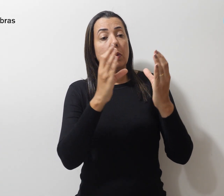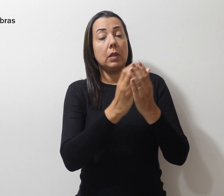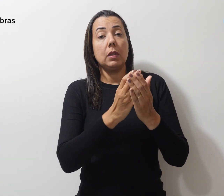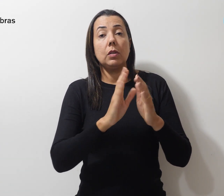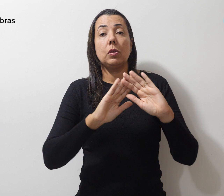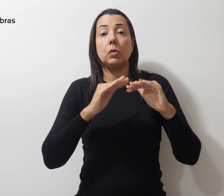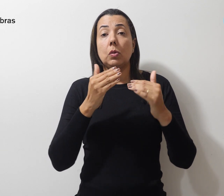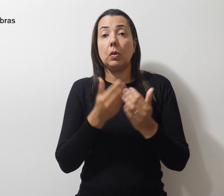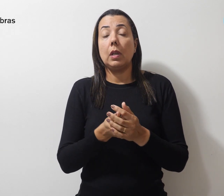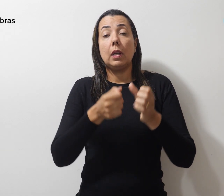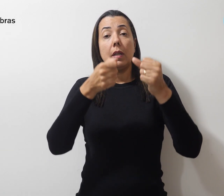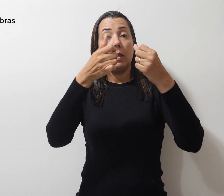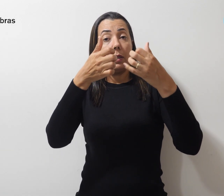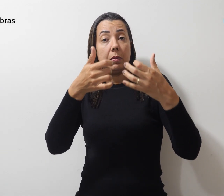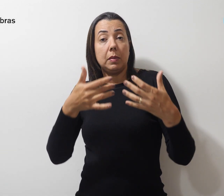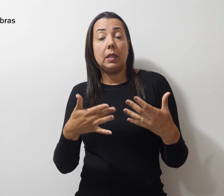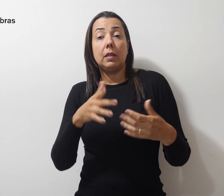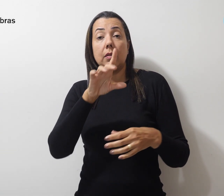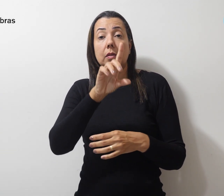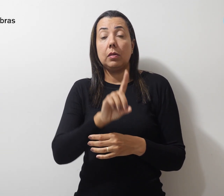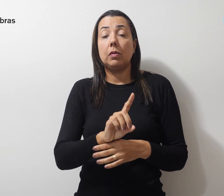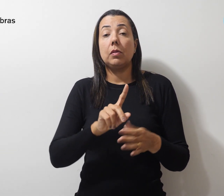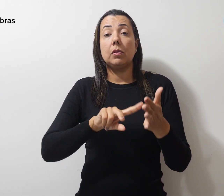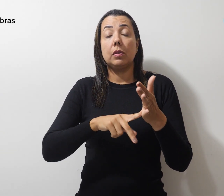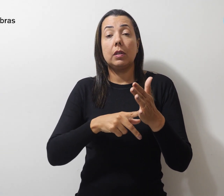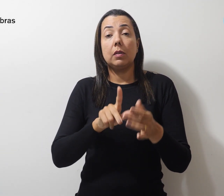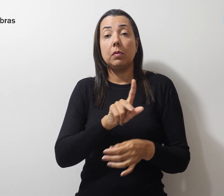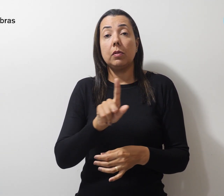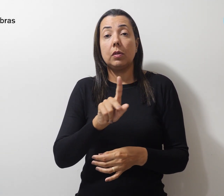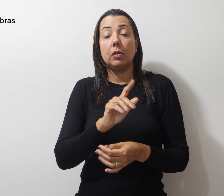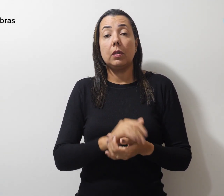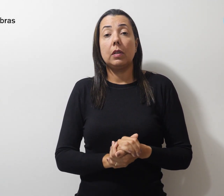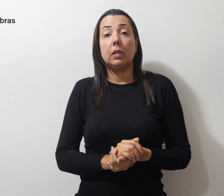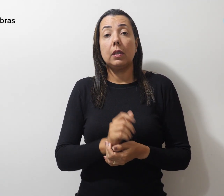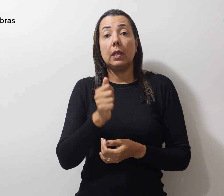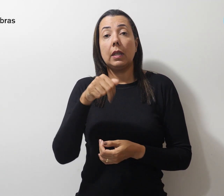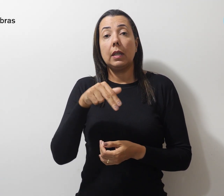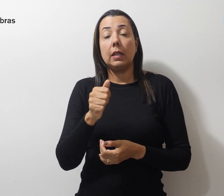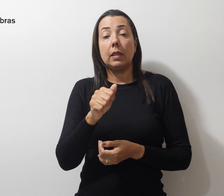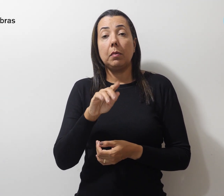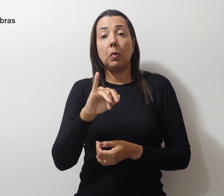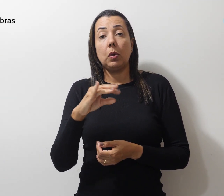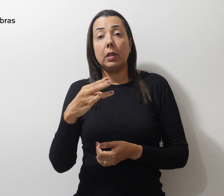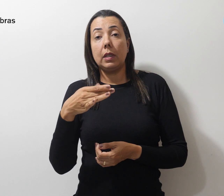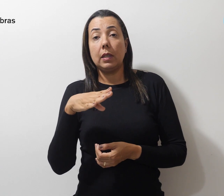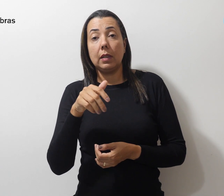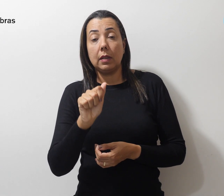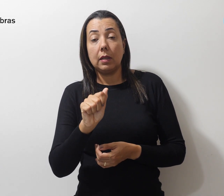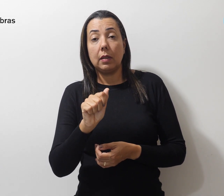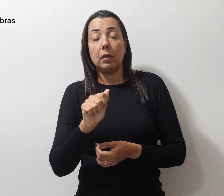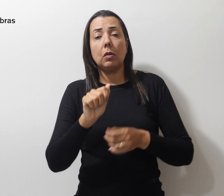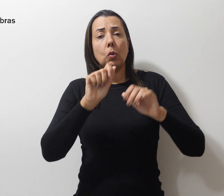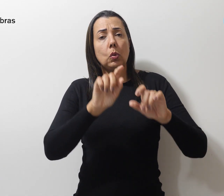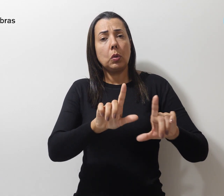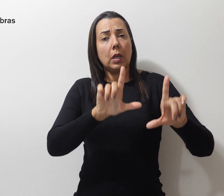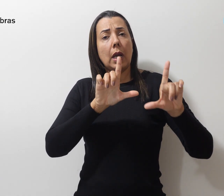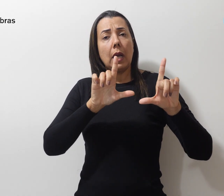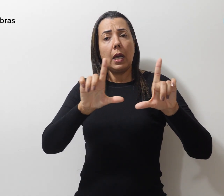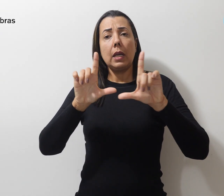explica a diretora do SimproDF, Ana Bonina. Os cartazes estão sendo